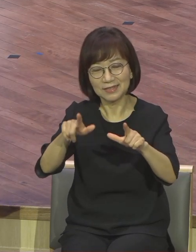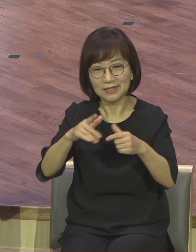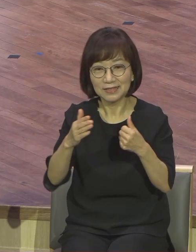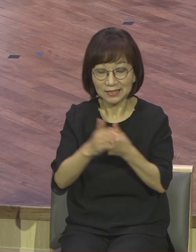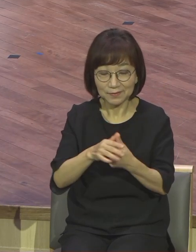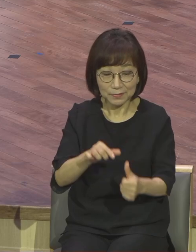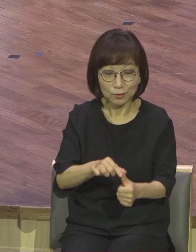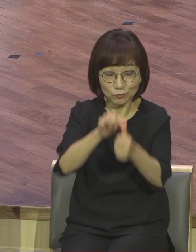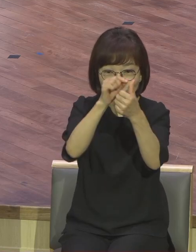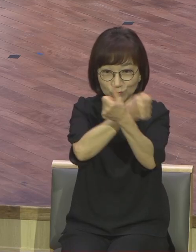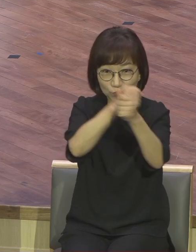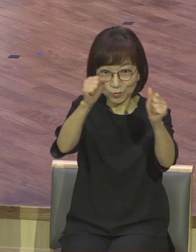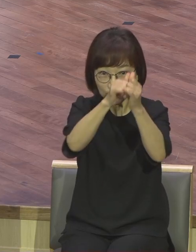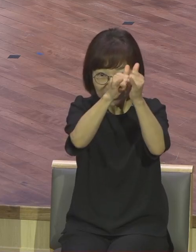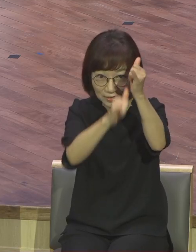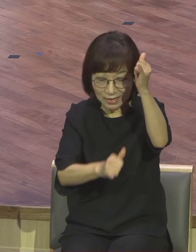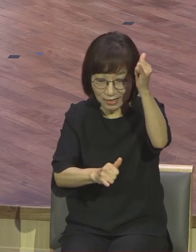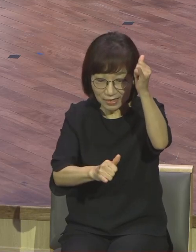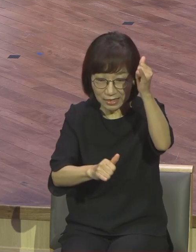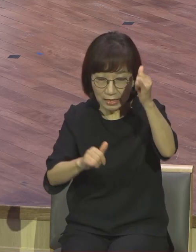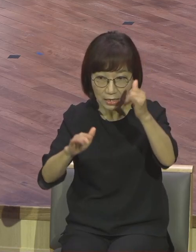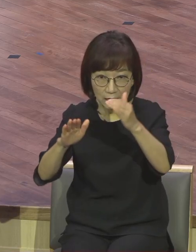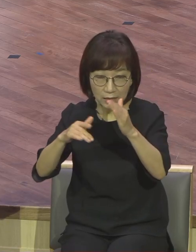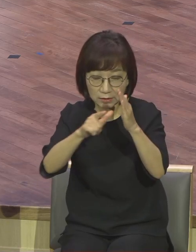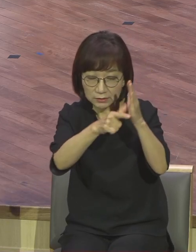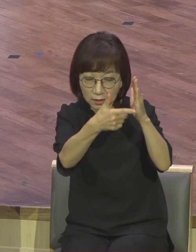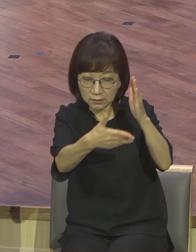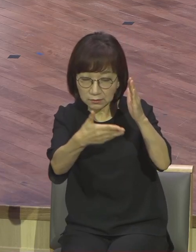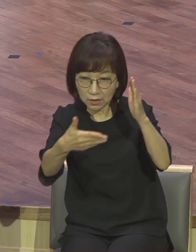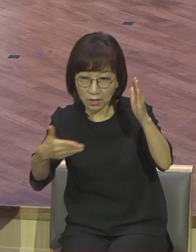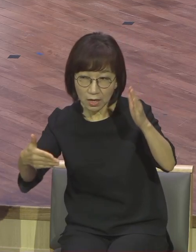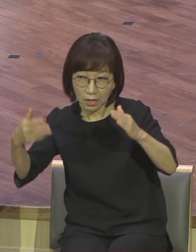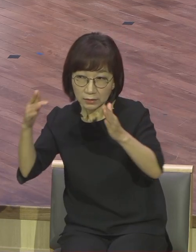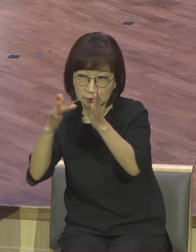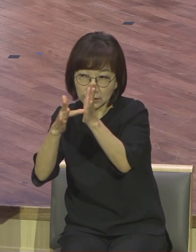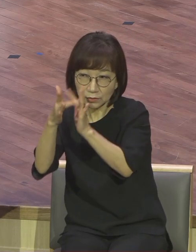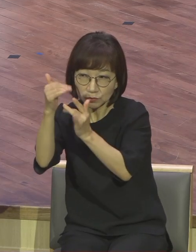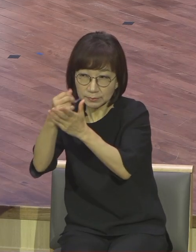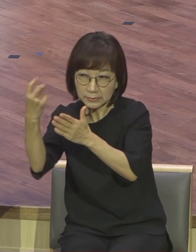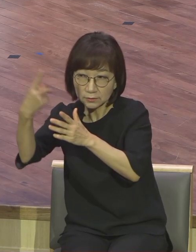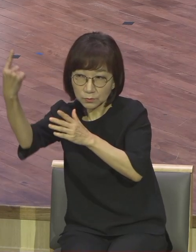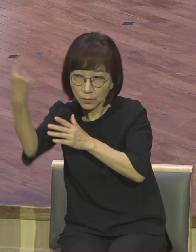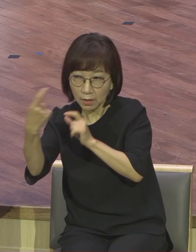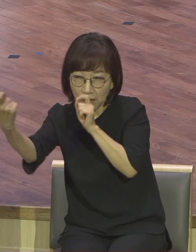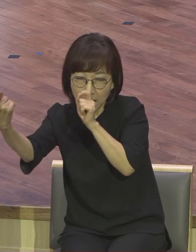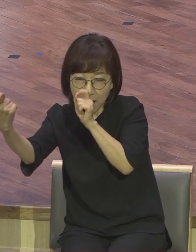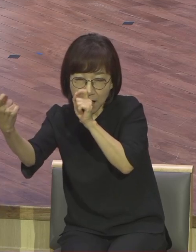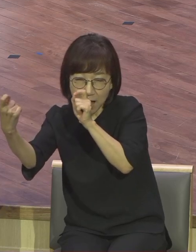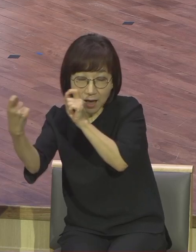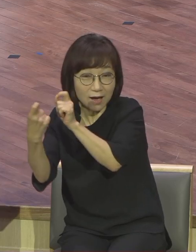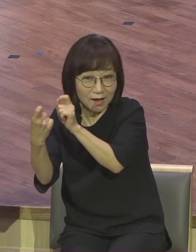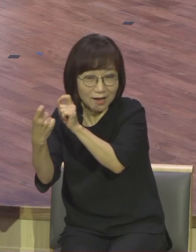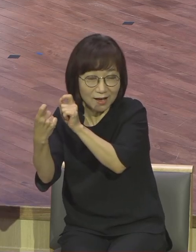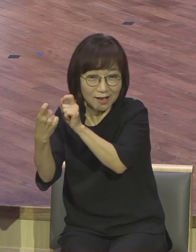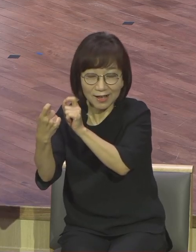계속 지금 흘러가고 있습니다. 그래서 재림의 시간이 가까이 올수록 다양한